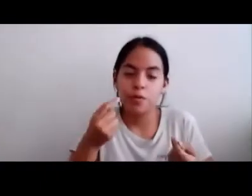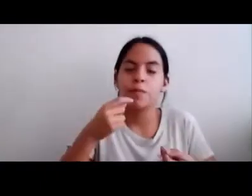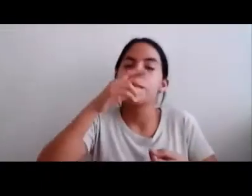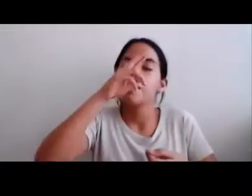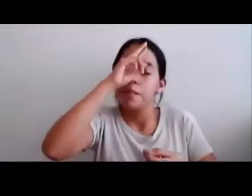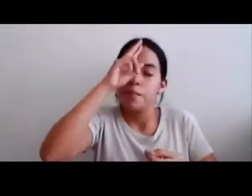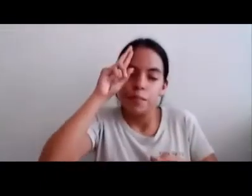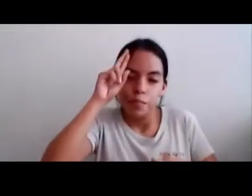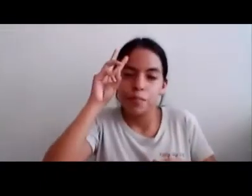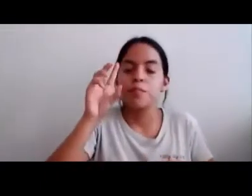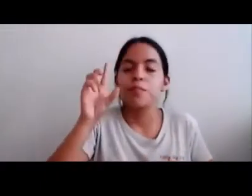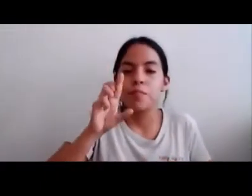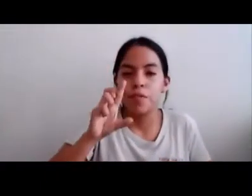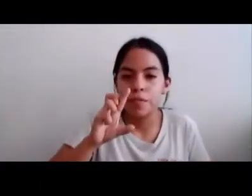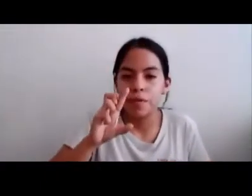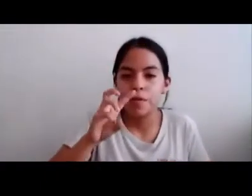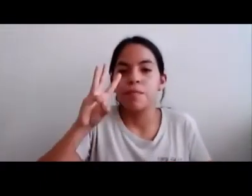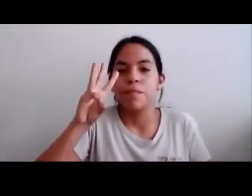Ambos Decidieron tener un hijo